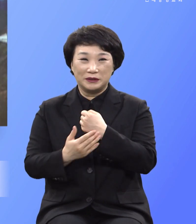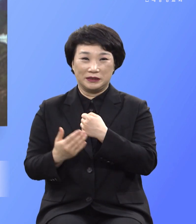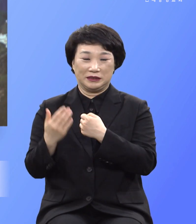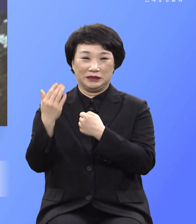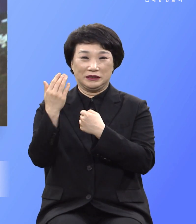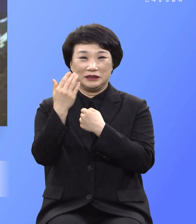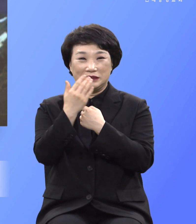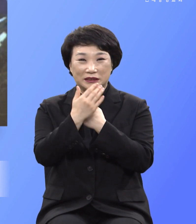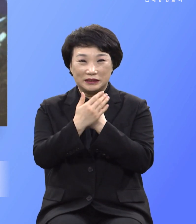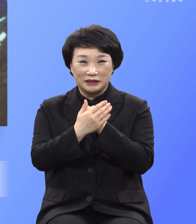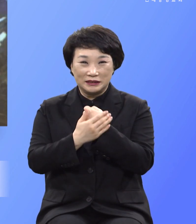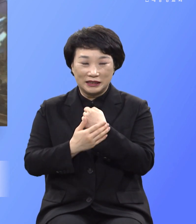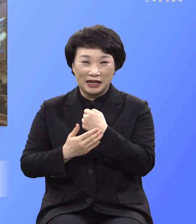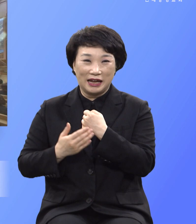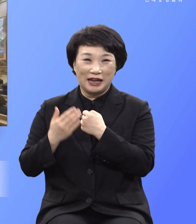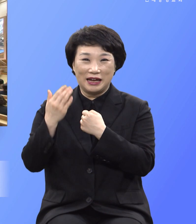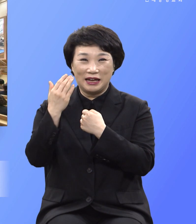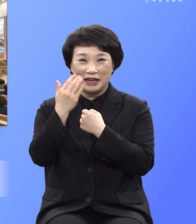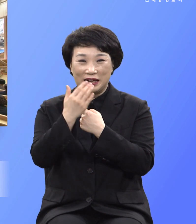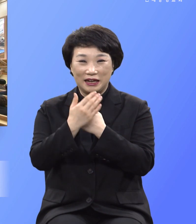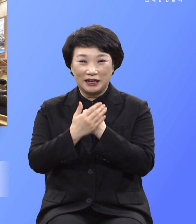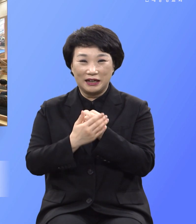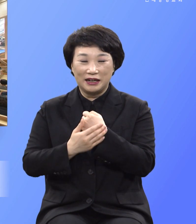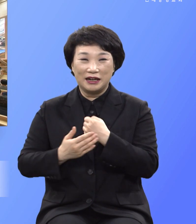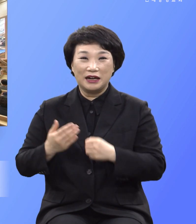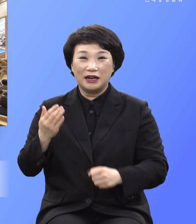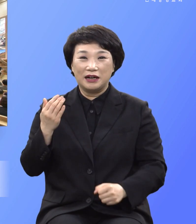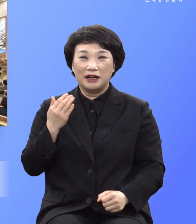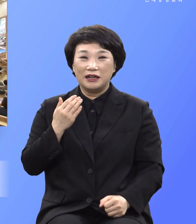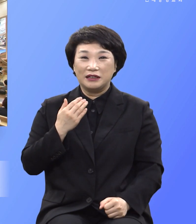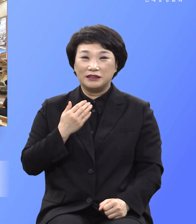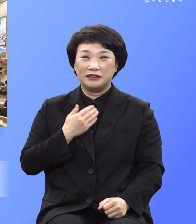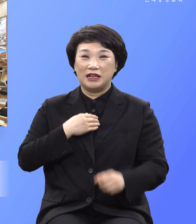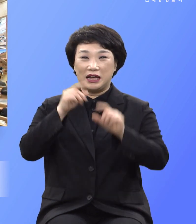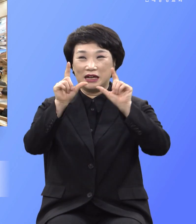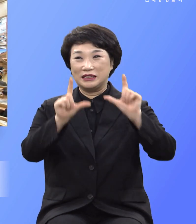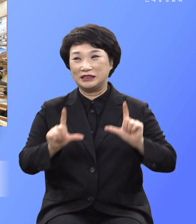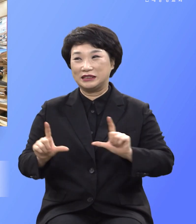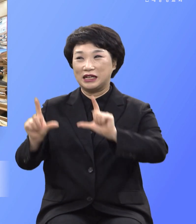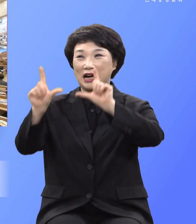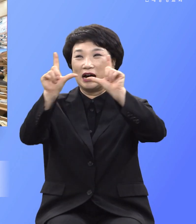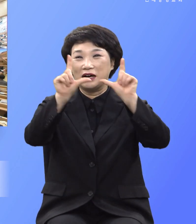은혜 we metaphor